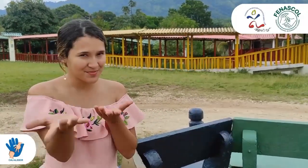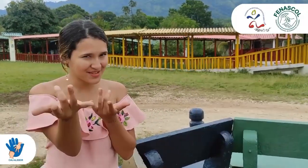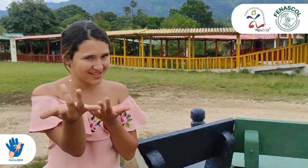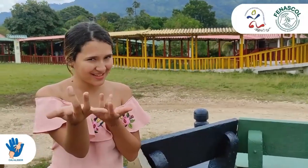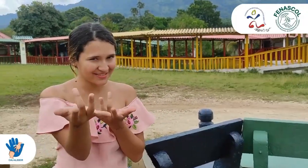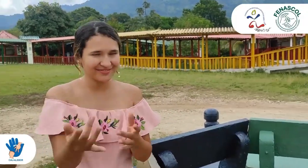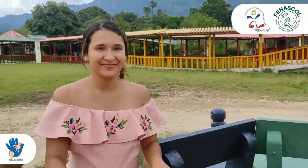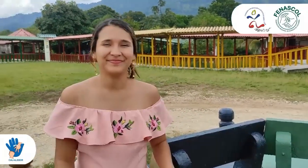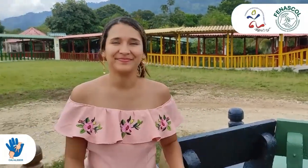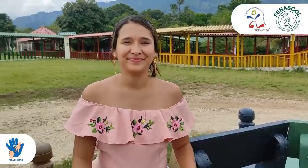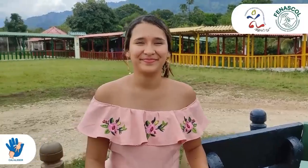¡Te esperamos!